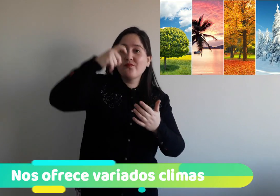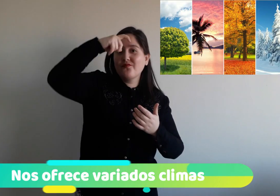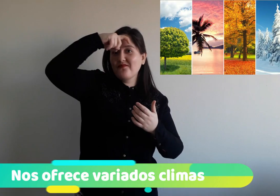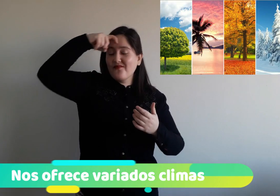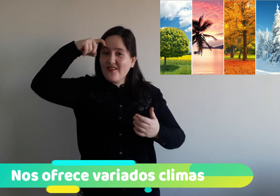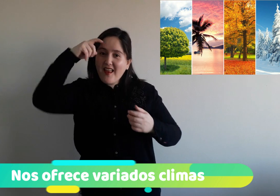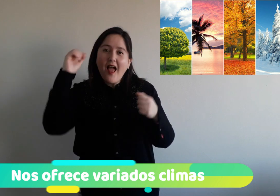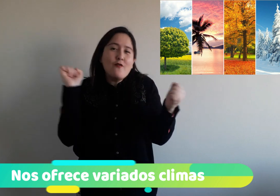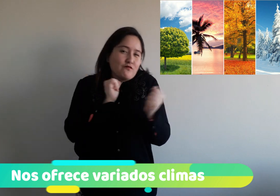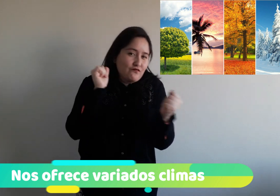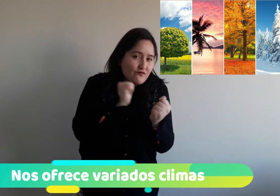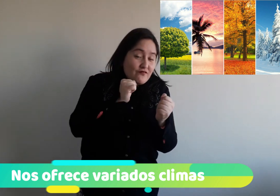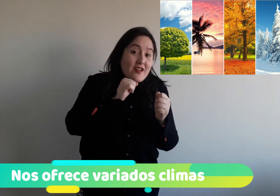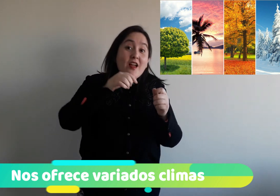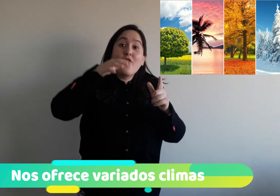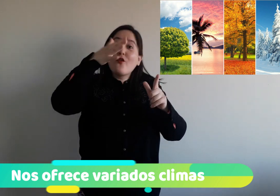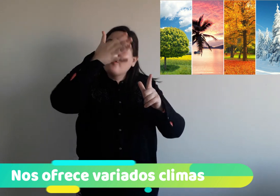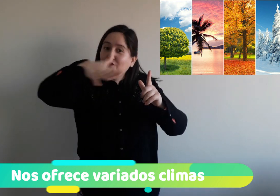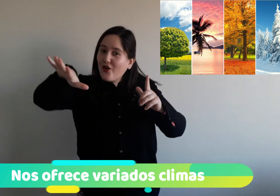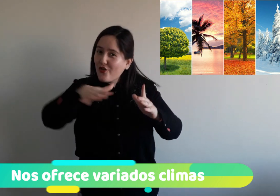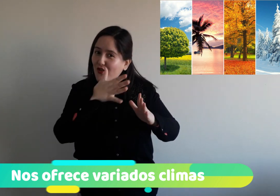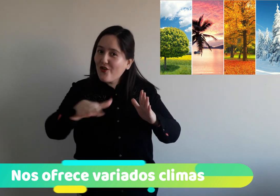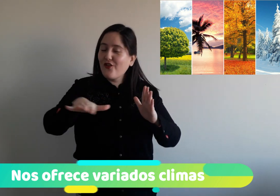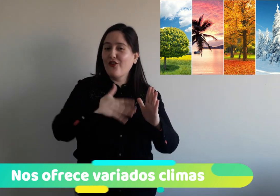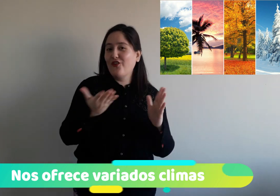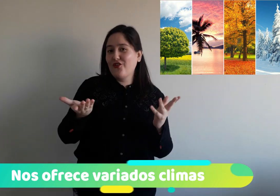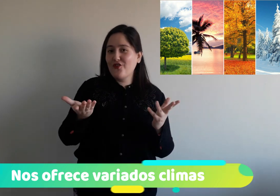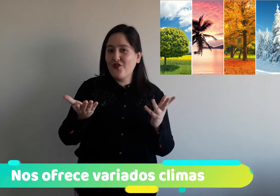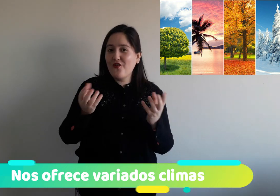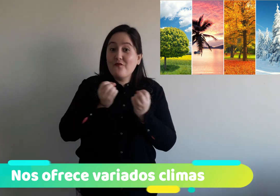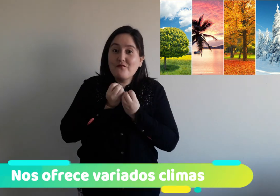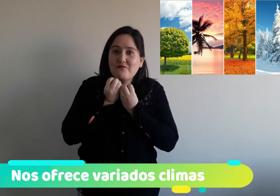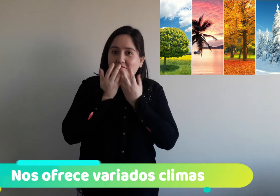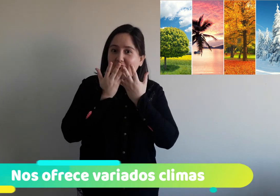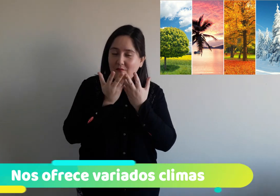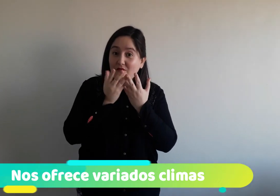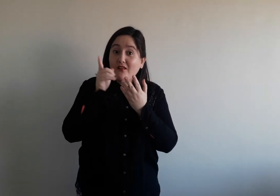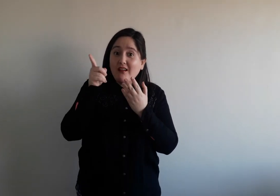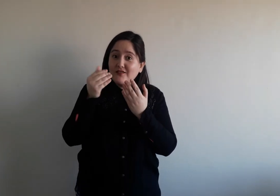variados climas, como el verano, el invierno, el otoño y la primavera.